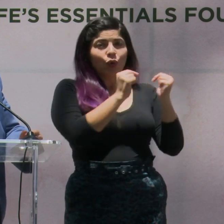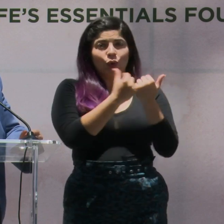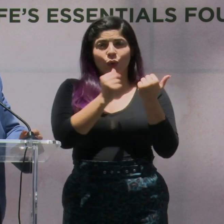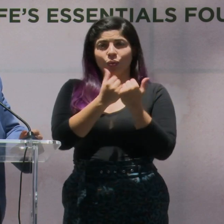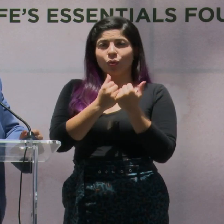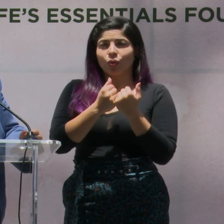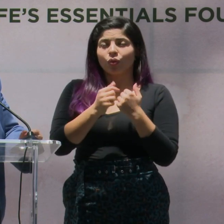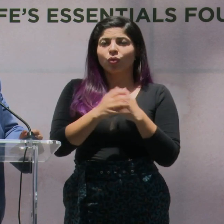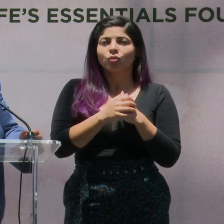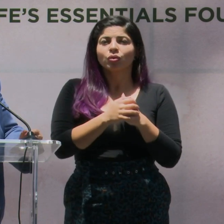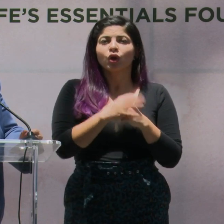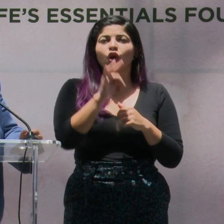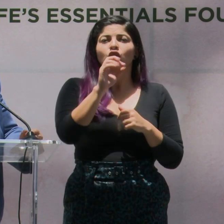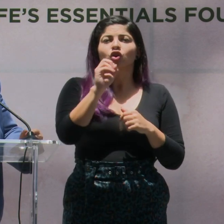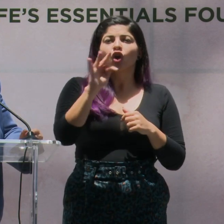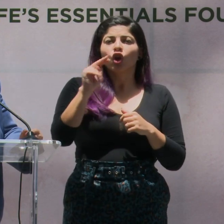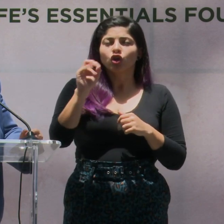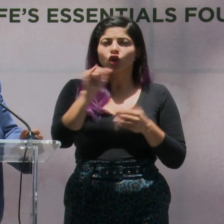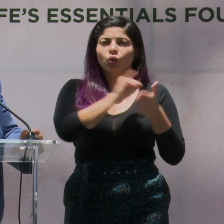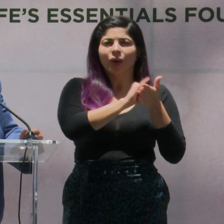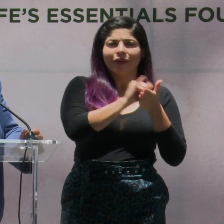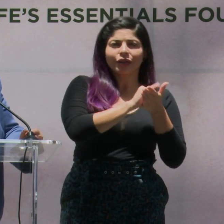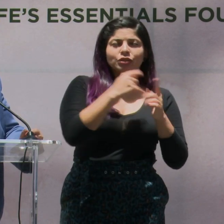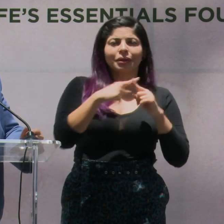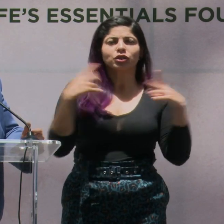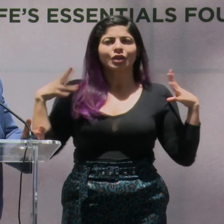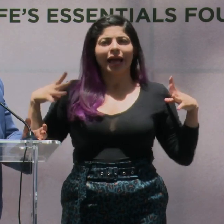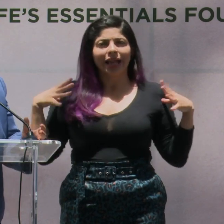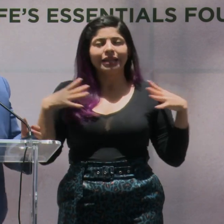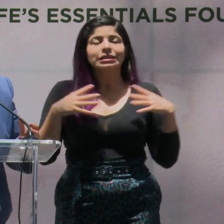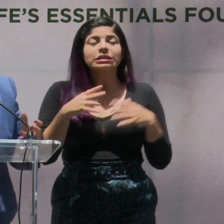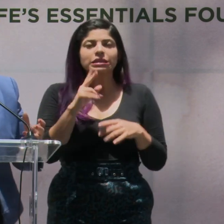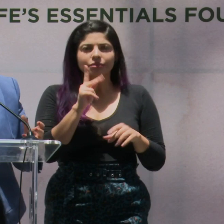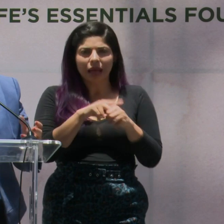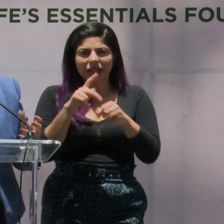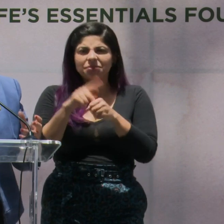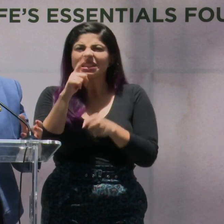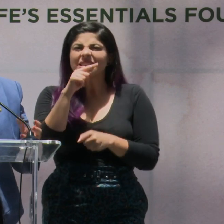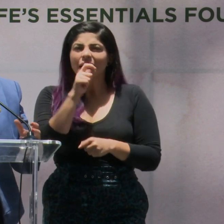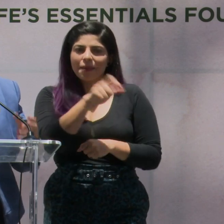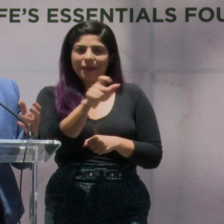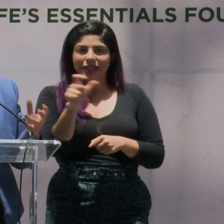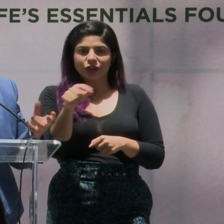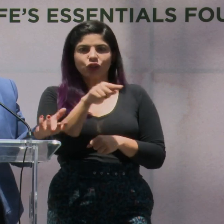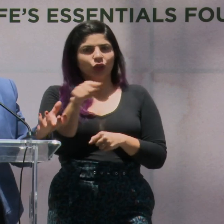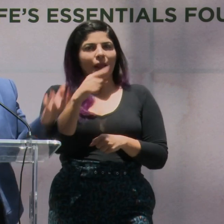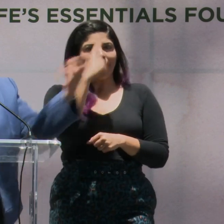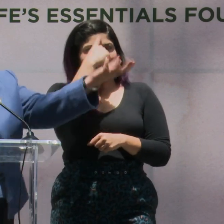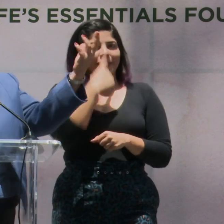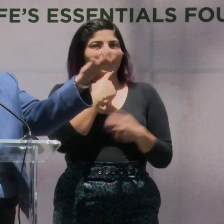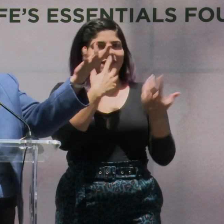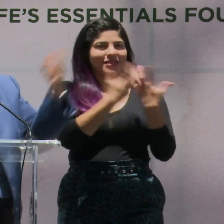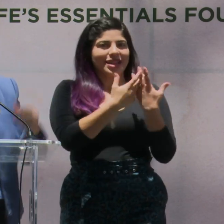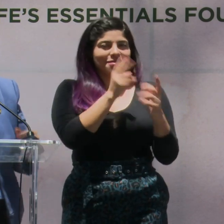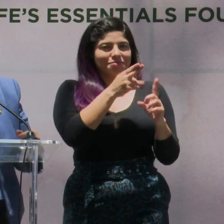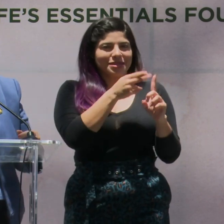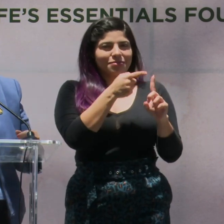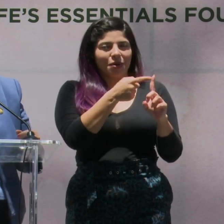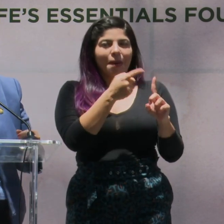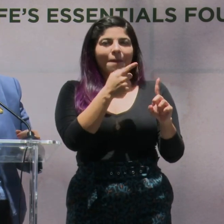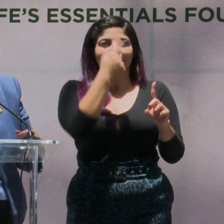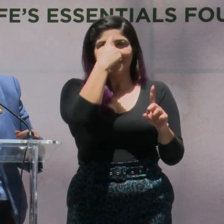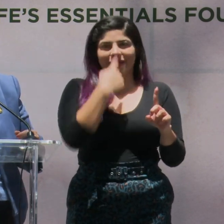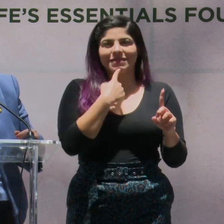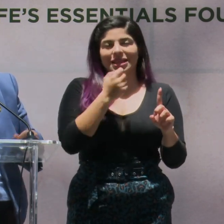hicimos en Montreal y Toronto, en Nueva York y Los Ángeles. Y participaron las personas que tienen el perfil, ese perfil del